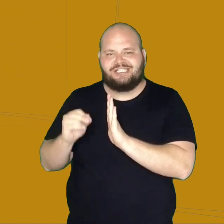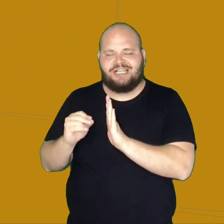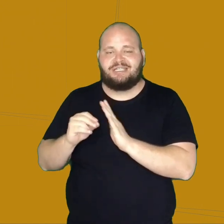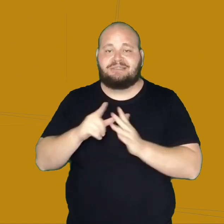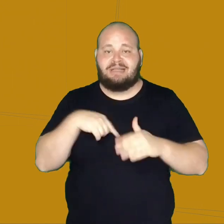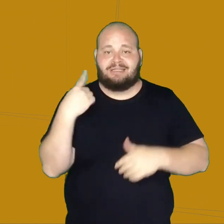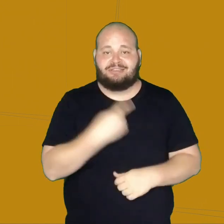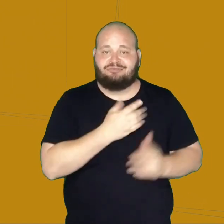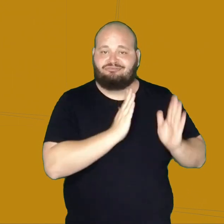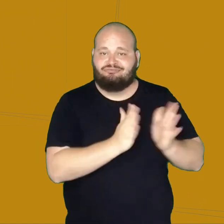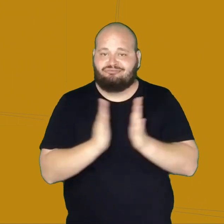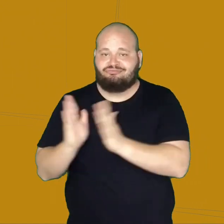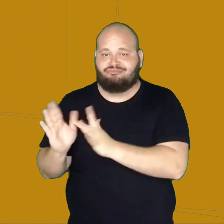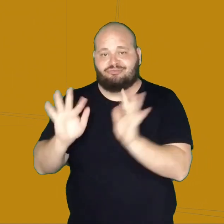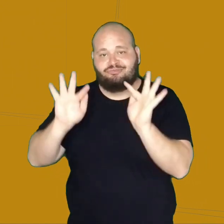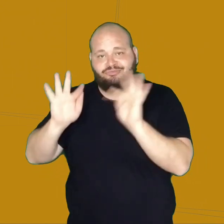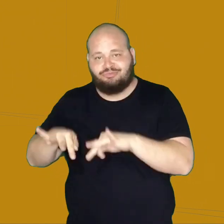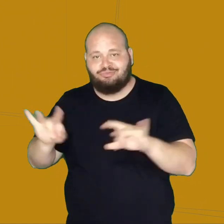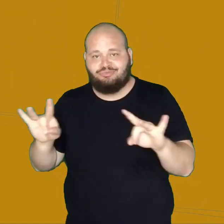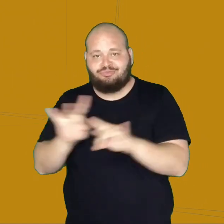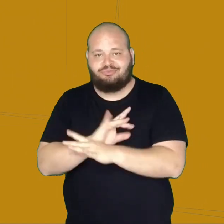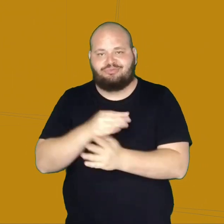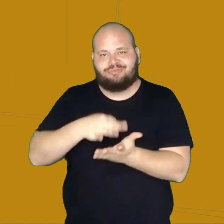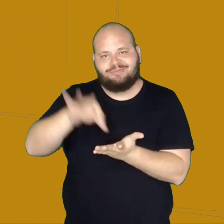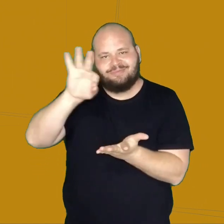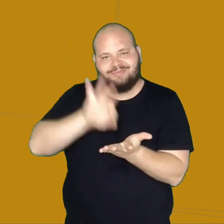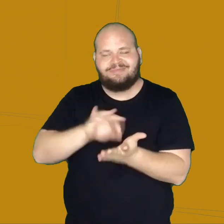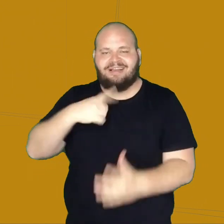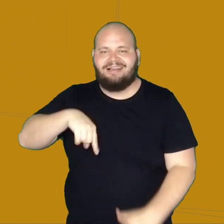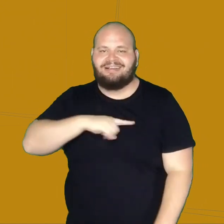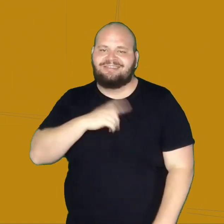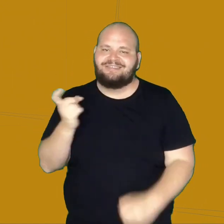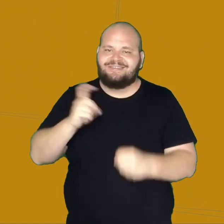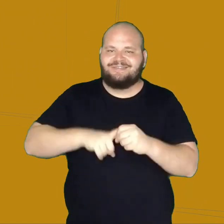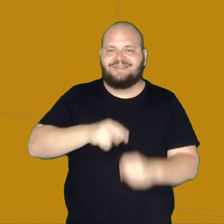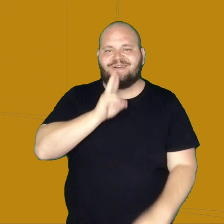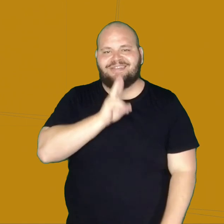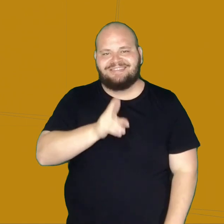série sobre papéis avulsos, voltaremos para responder suas perguntas.